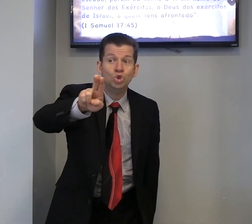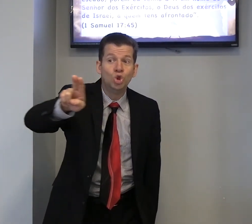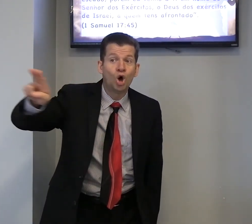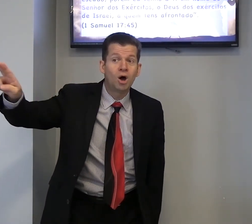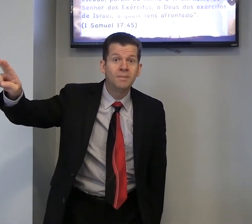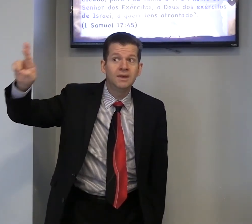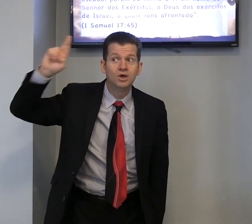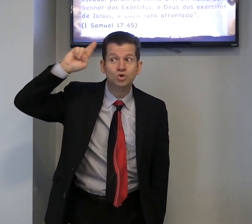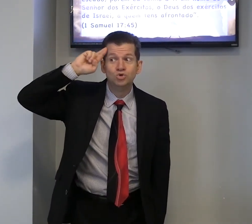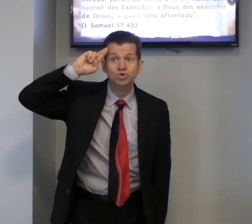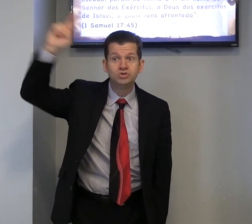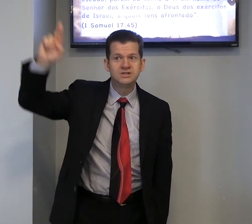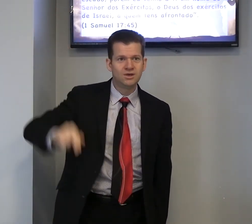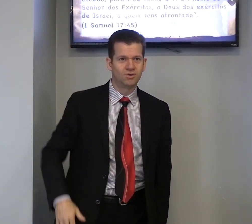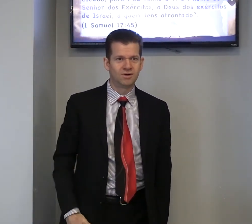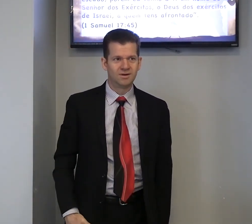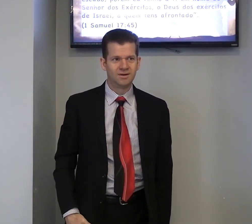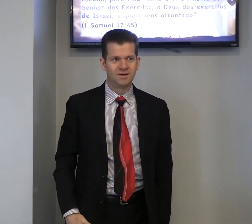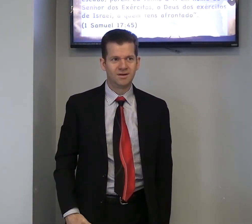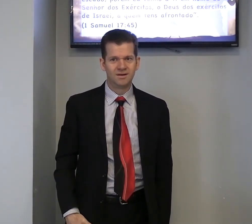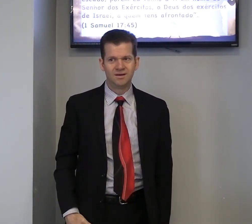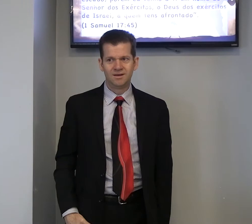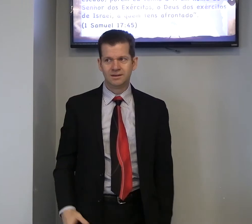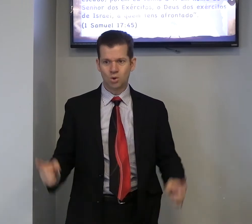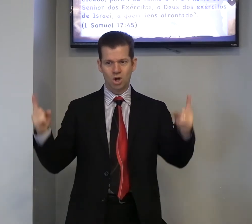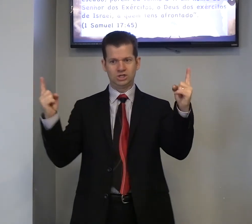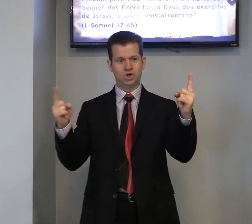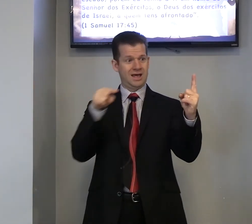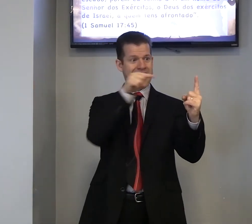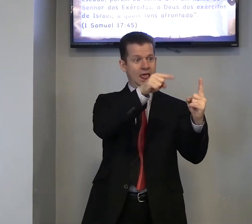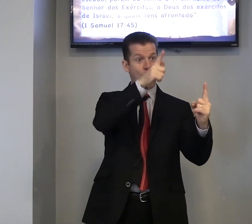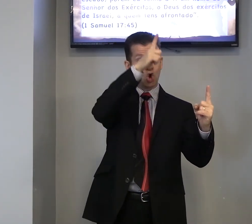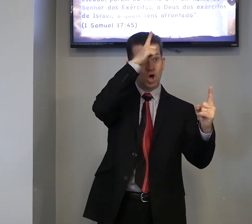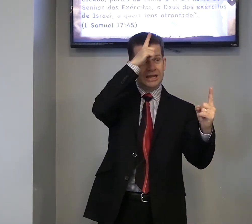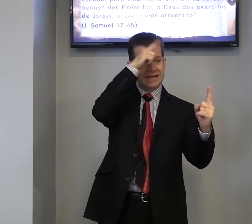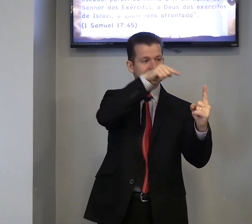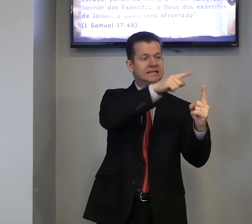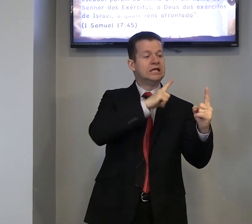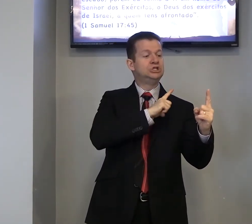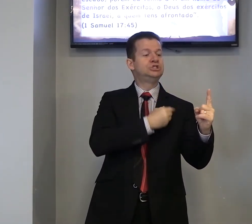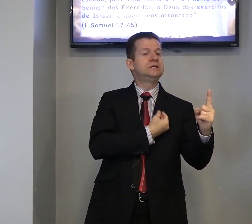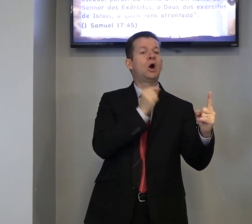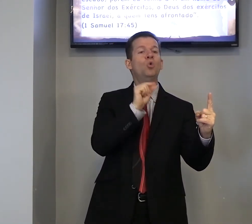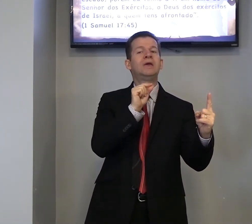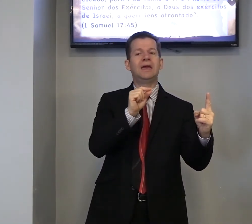Nome, do Senhor, então, olha só, Golias, tinha o que?